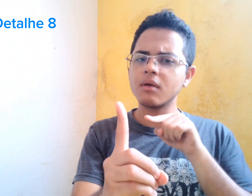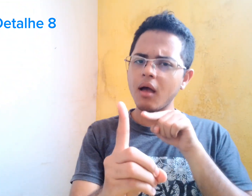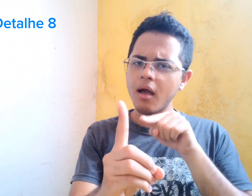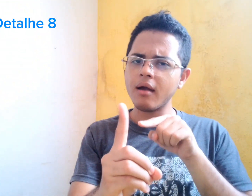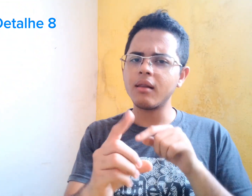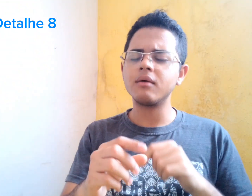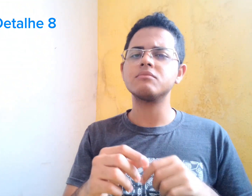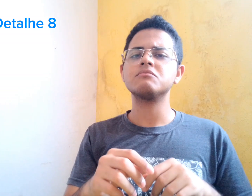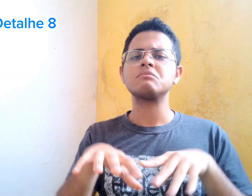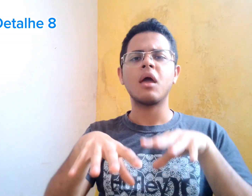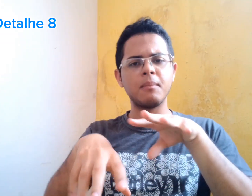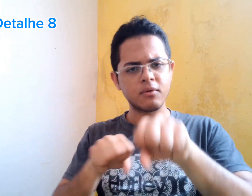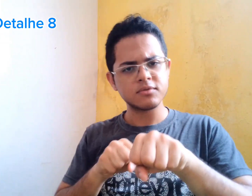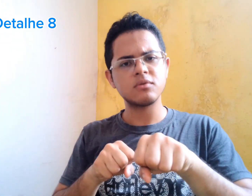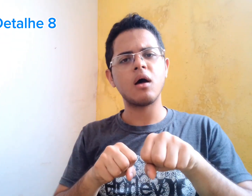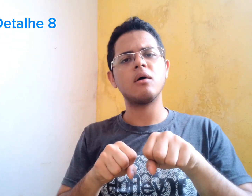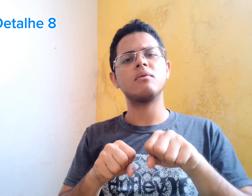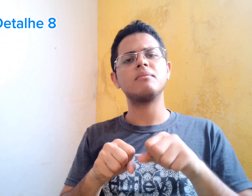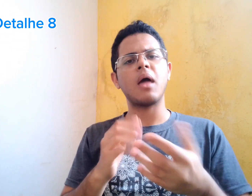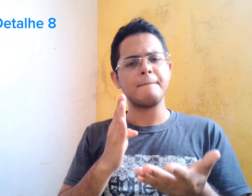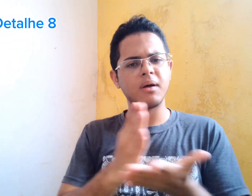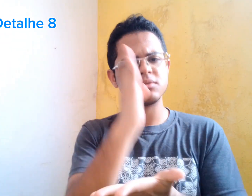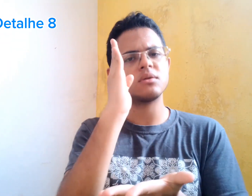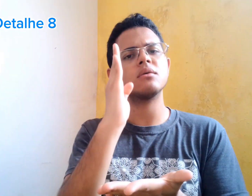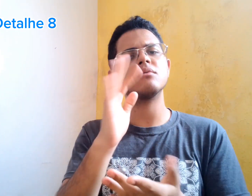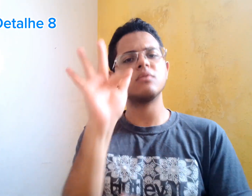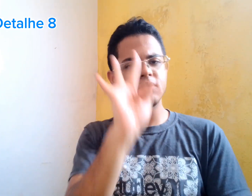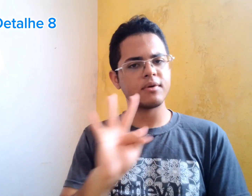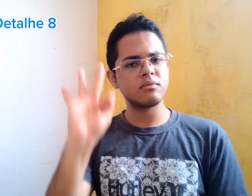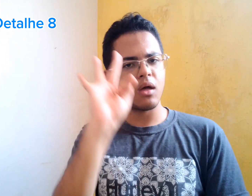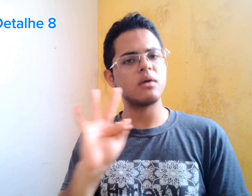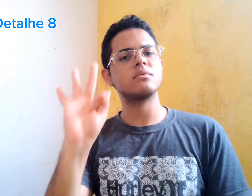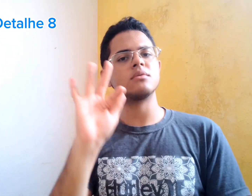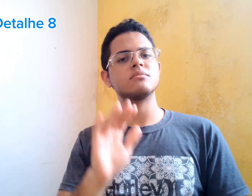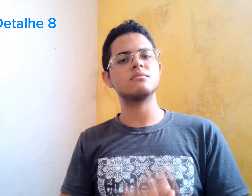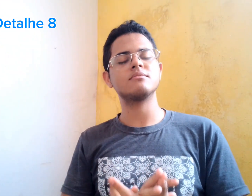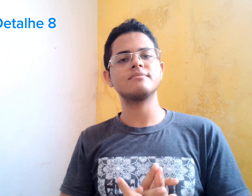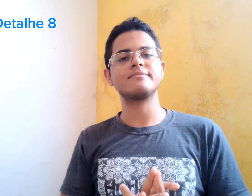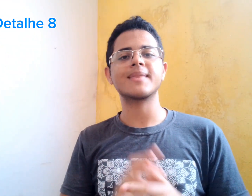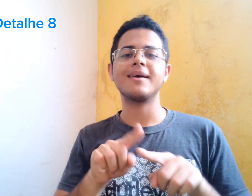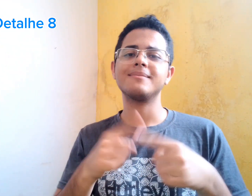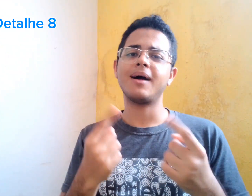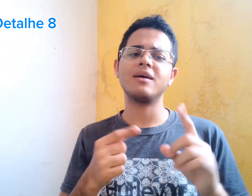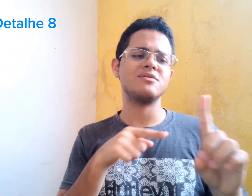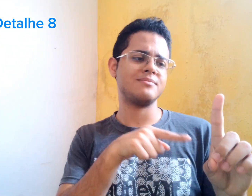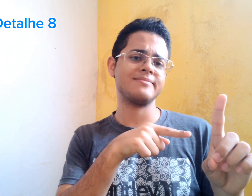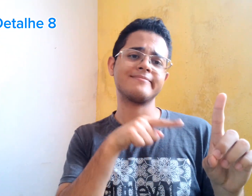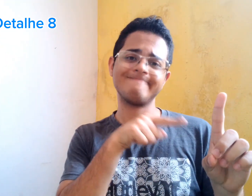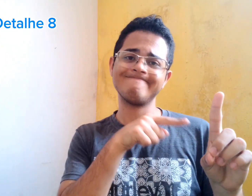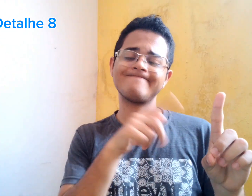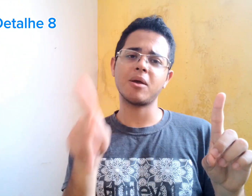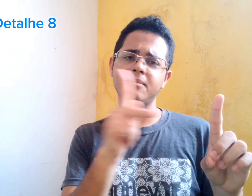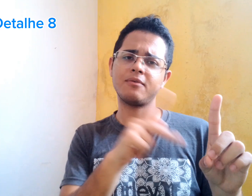ela... Se formando... Na faculdade. Mas ele tinha ido embora.